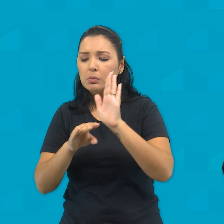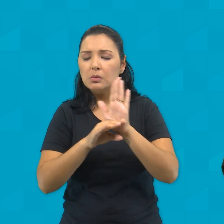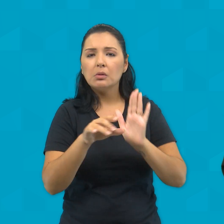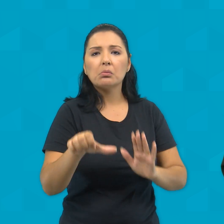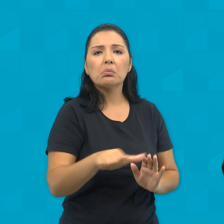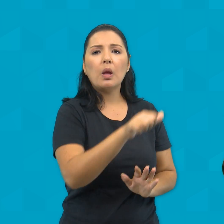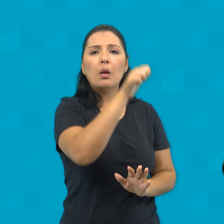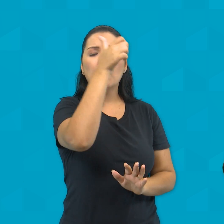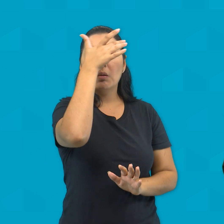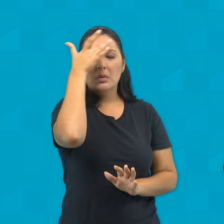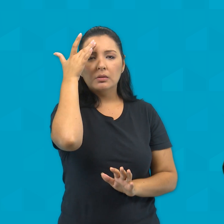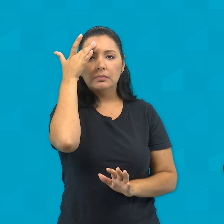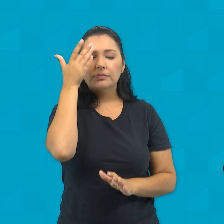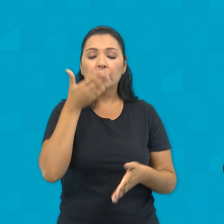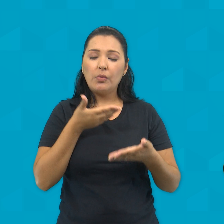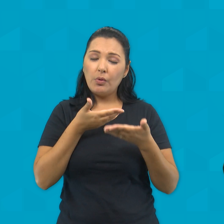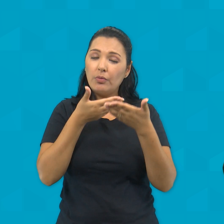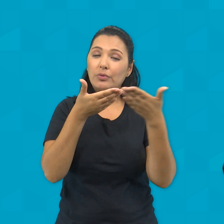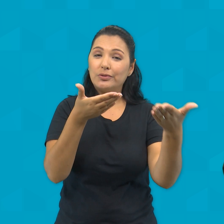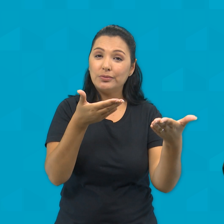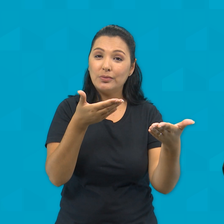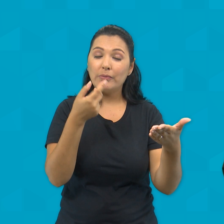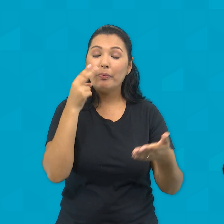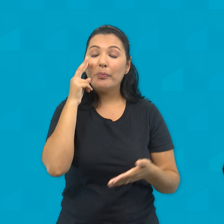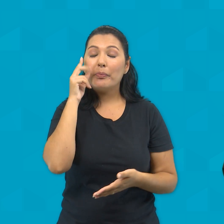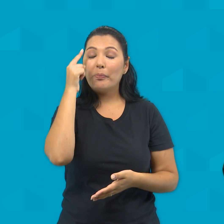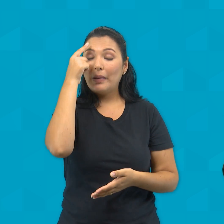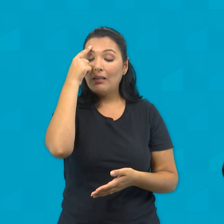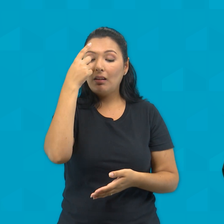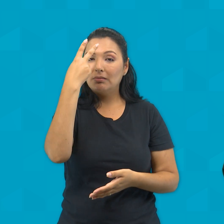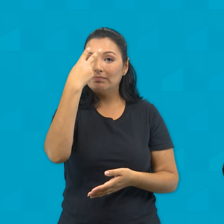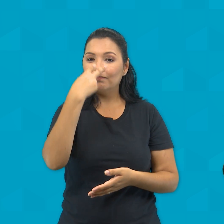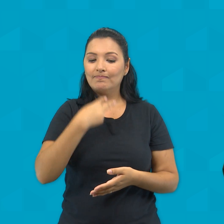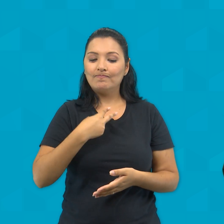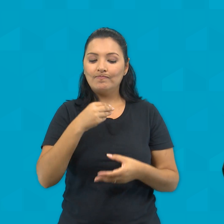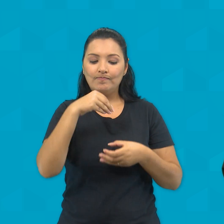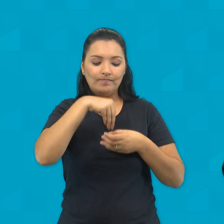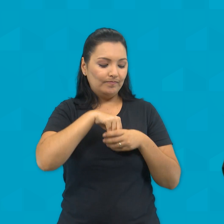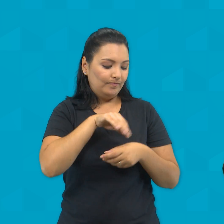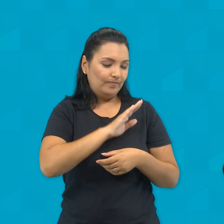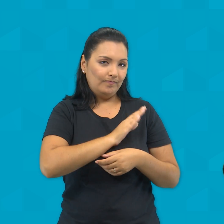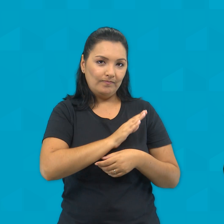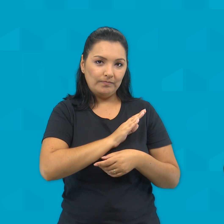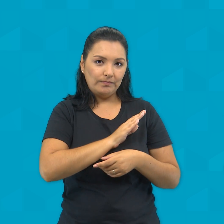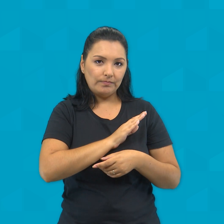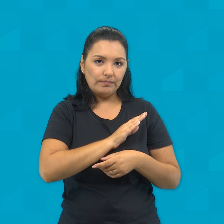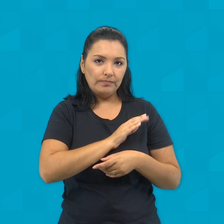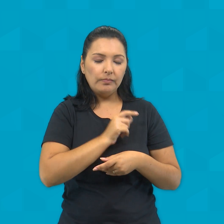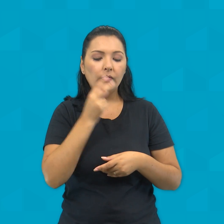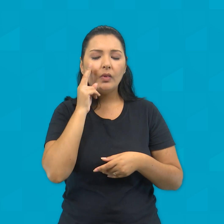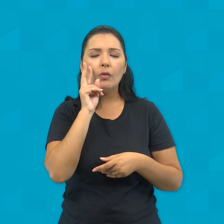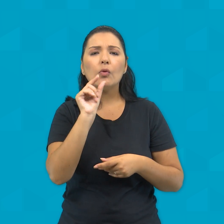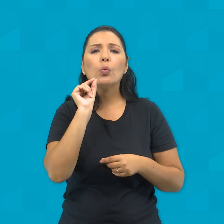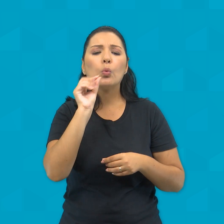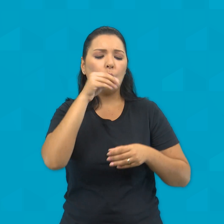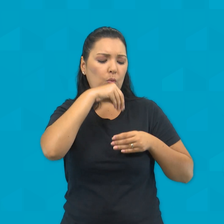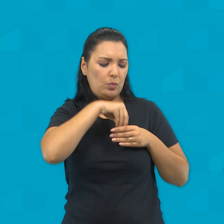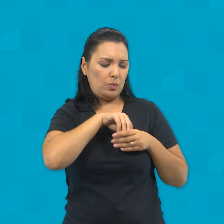Um convite forte a olharmos para dentro de nosso coração e vermos o que temos guardado em nosso interior,